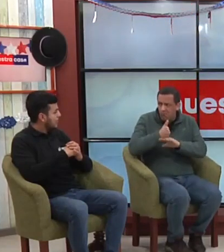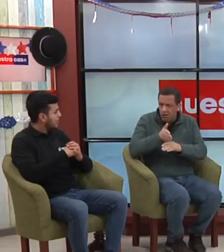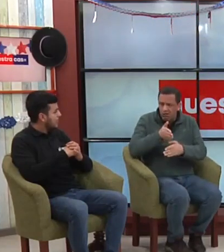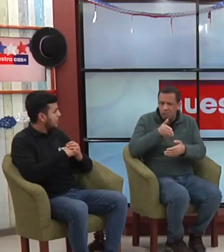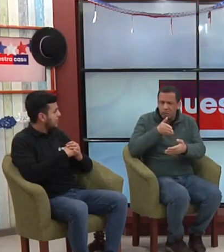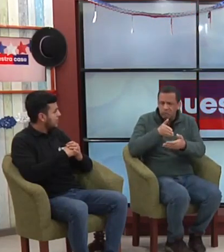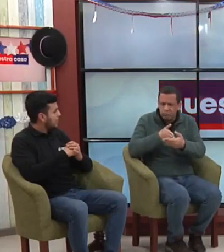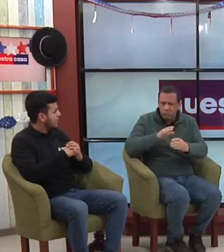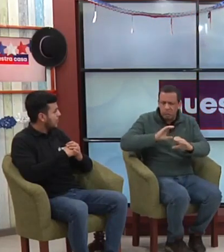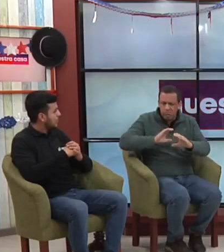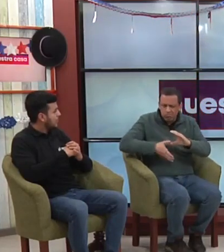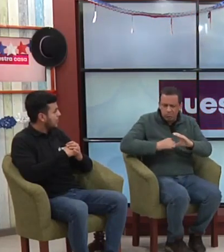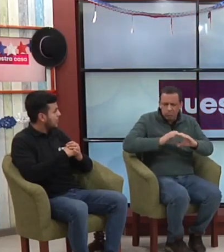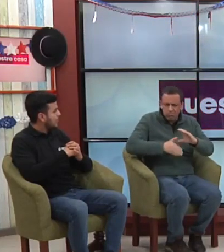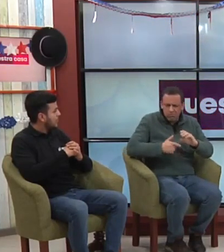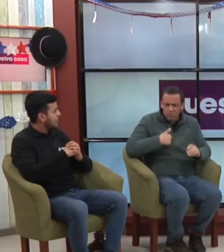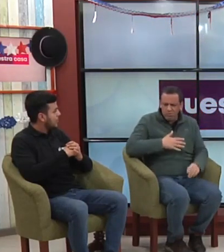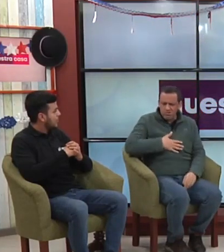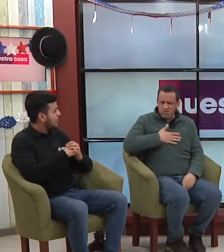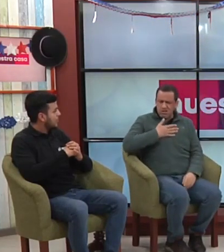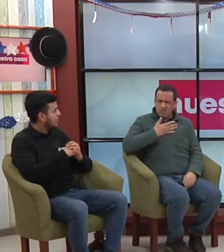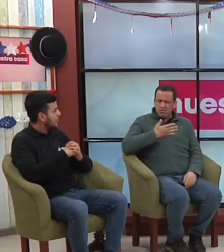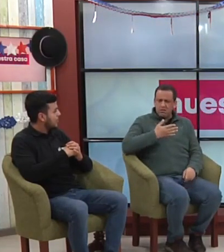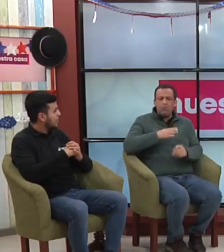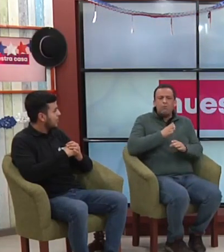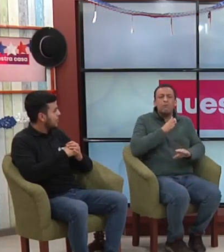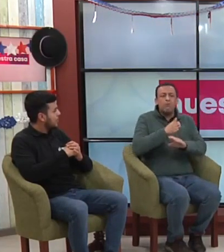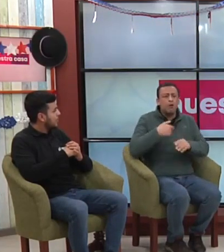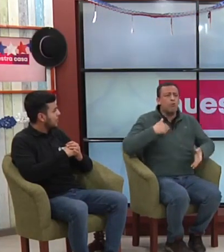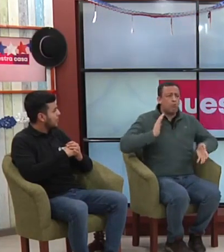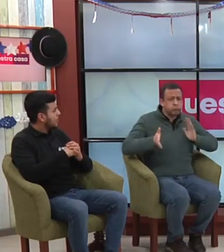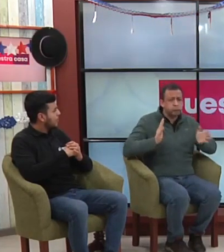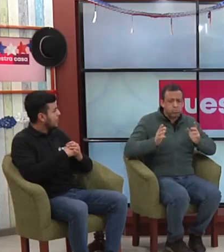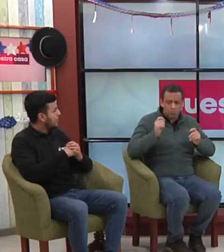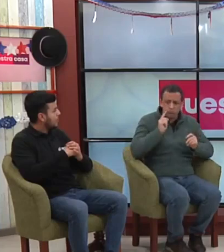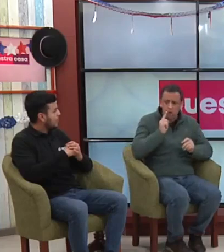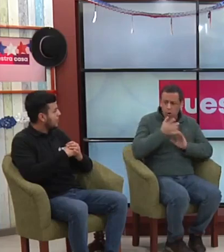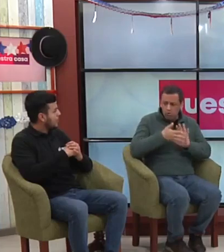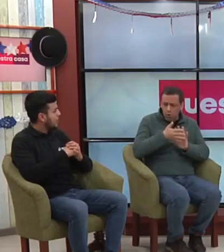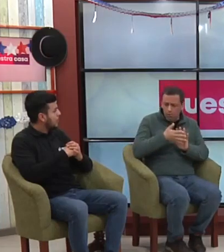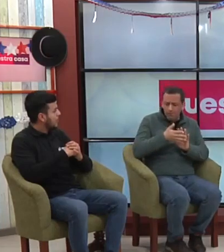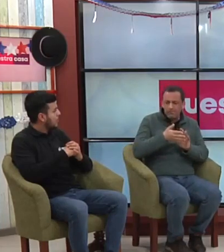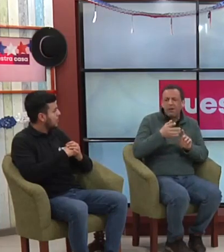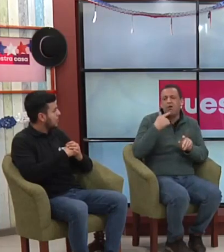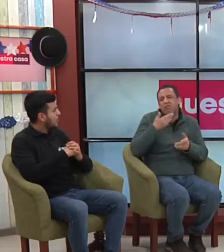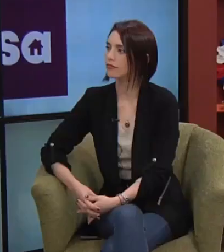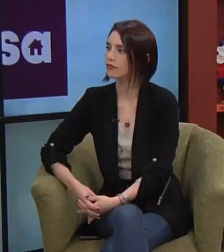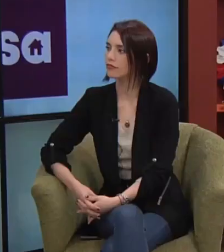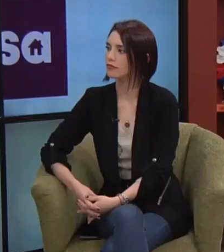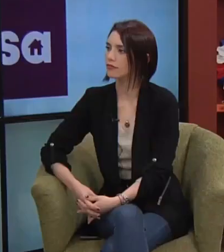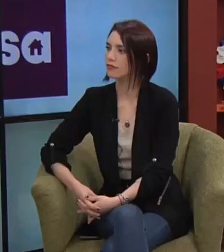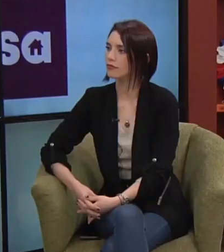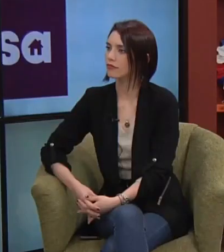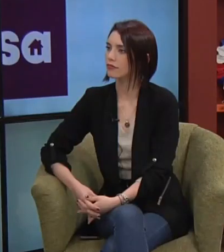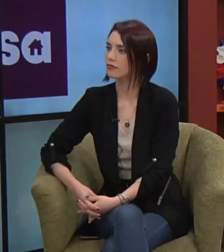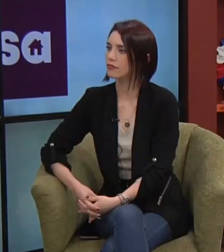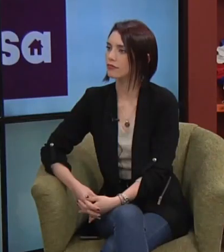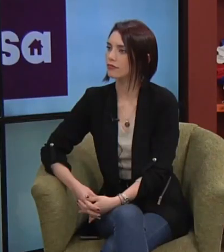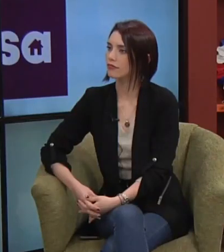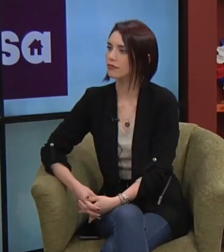comunicarse y no poder hacerse entender. Afortunadamente está la tecnología. ¿Cómo hoy día la tecnología también los ha ayudado a poder